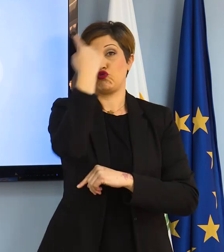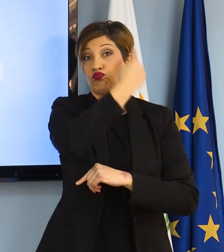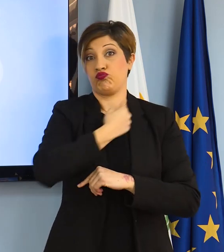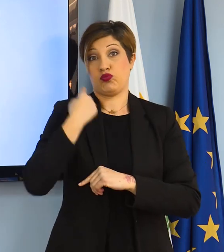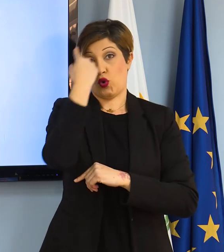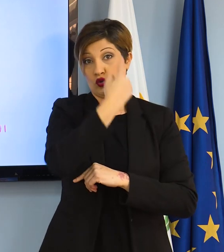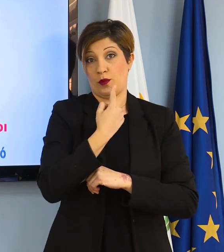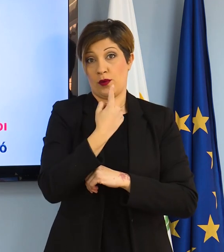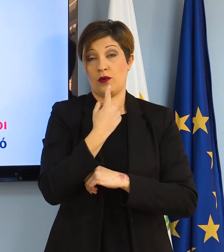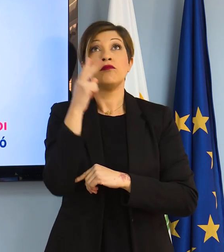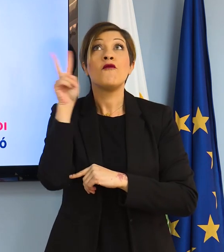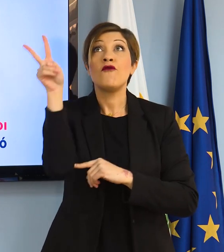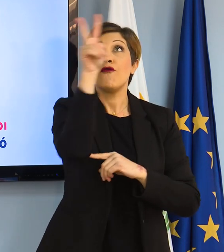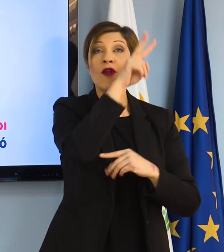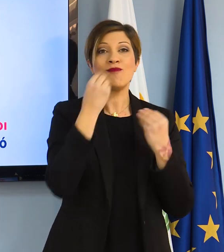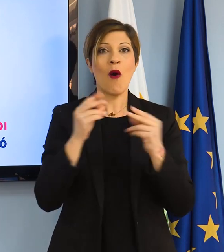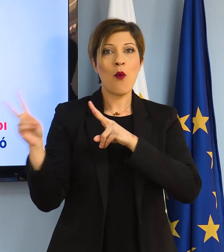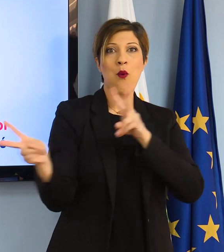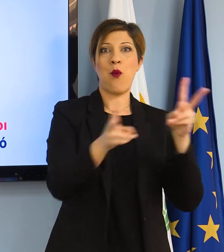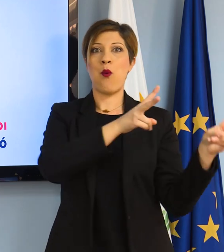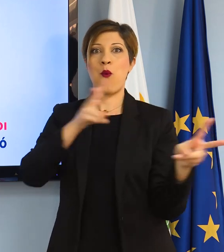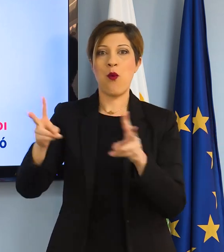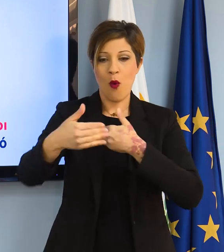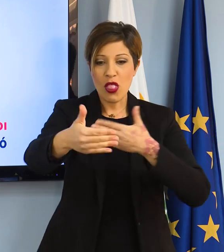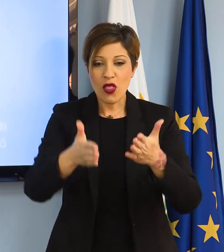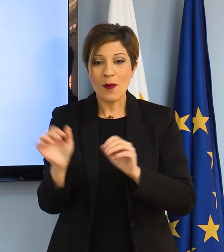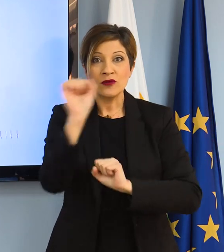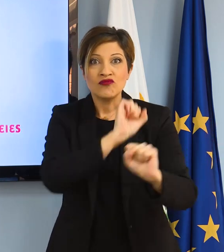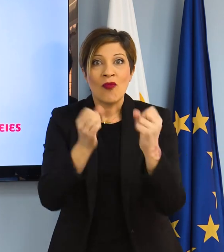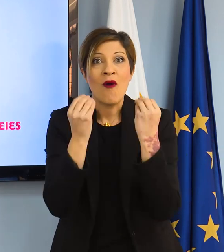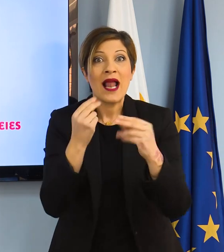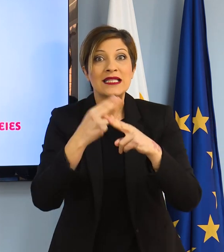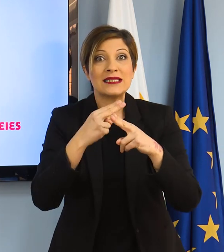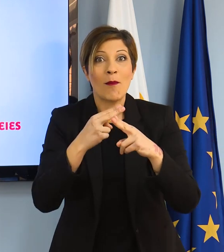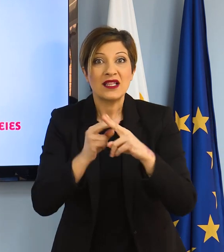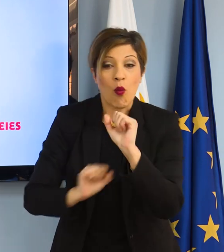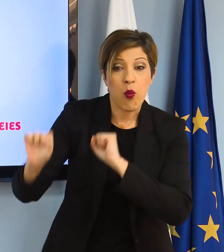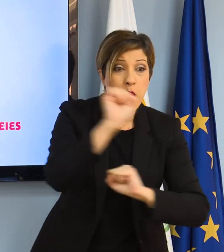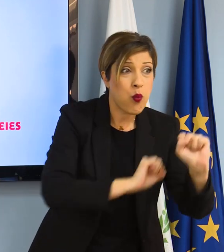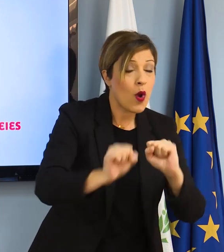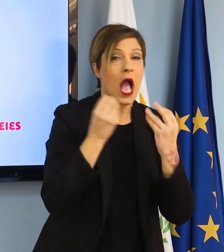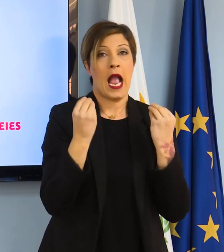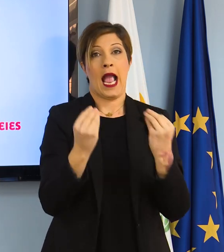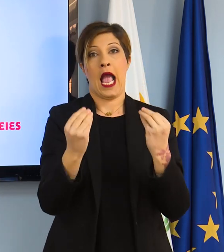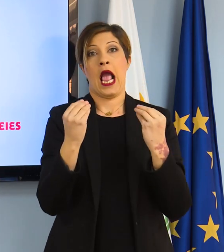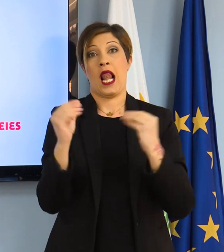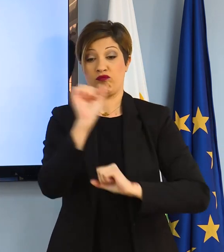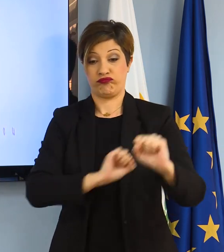στόμα. Βεβαιώνομαι ότι όλοι οι χώροι έχουν επαρκή φυσικό αερισμό. Απολυμένω τακτικά τις επιφάνειες που χρησιμοποιώ συχνά.